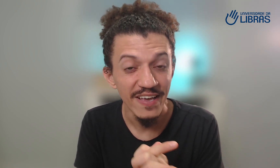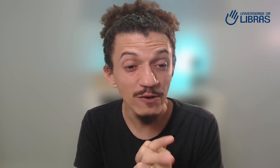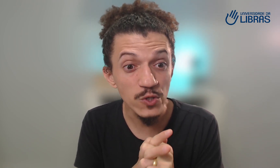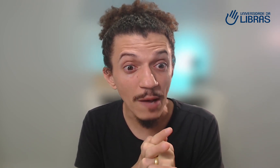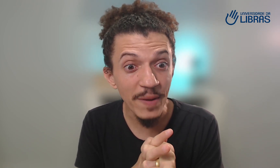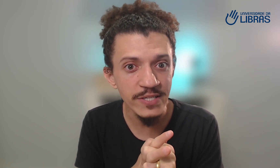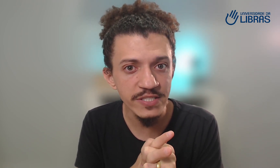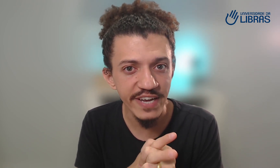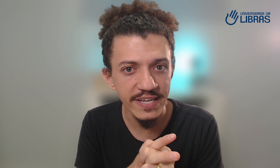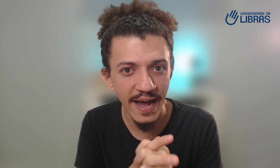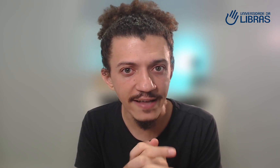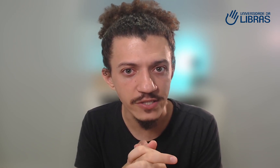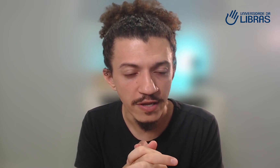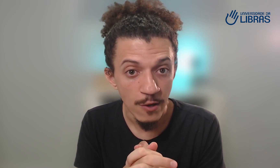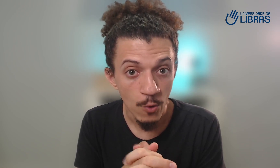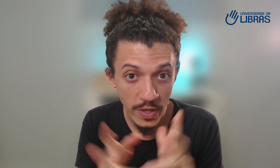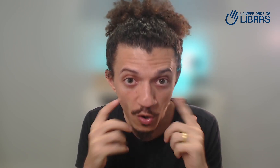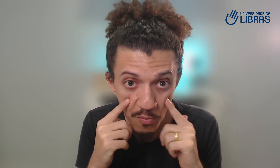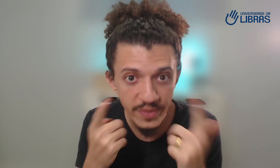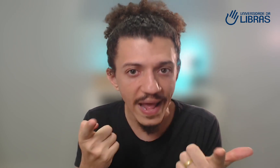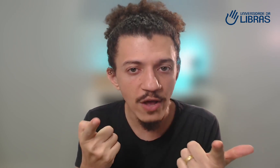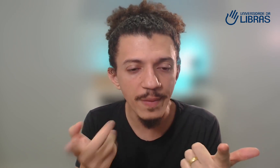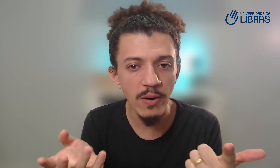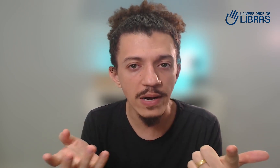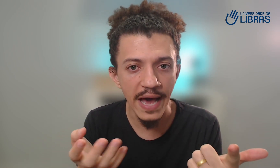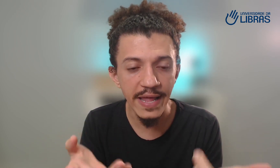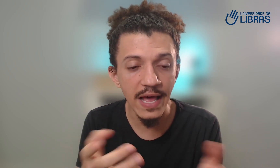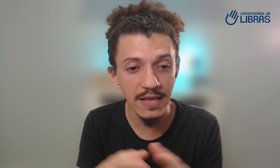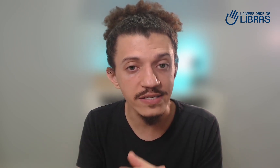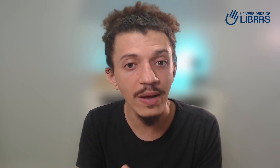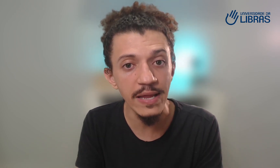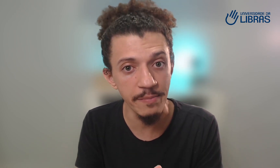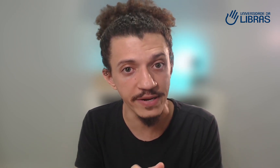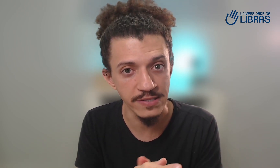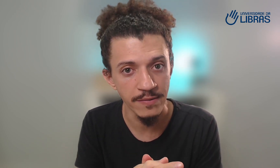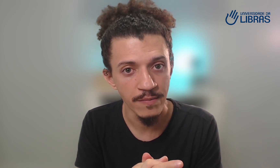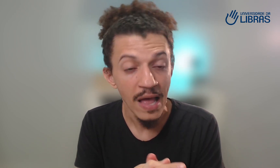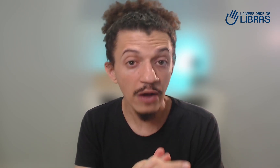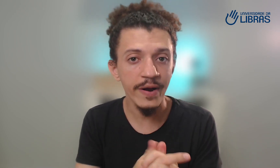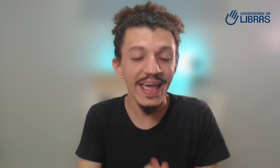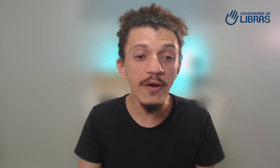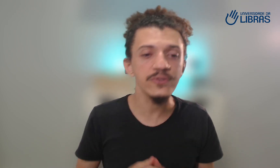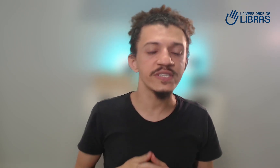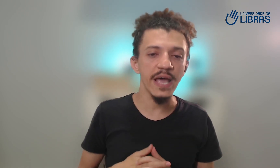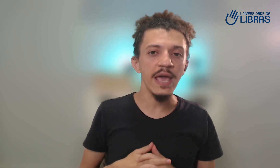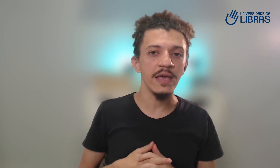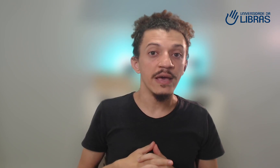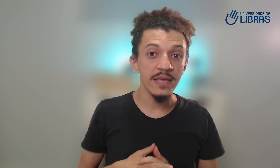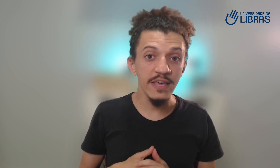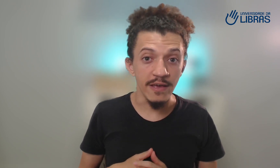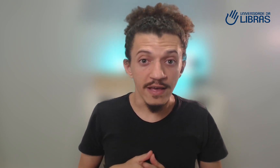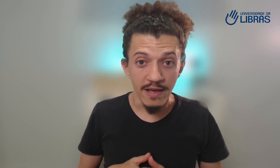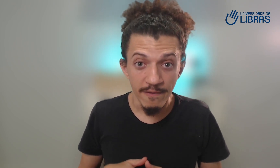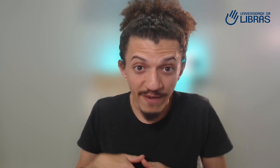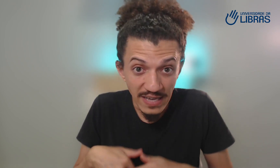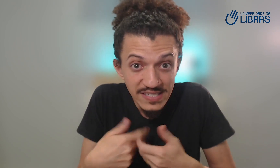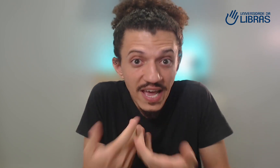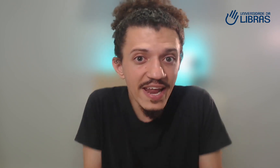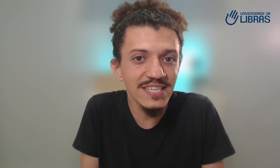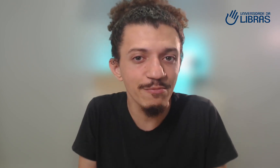Eu só aprendi de verdade quando eu mudei o meu olhar em relação a Libras. Agora, eu sei que fazer esse